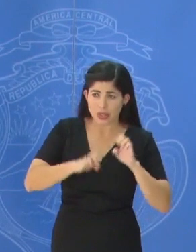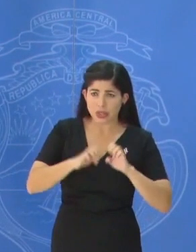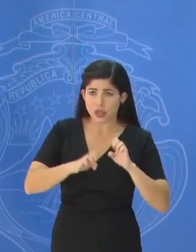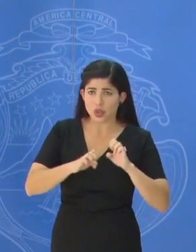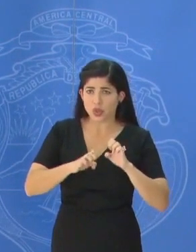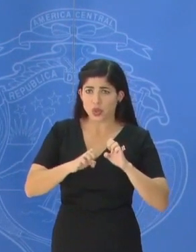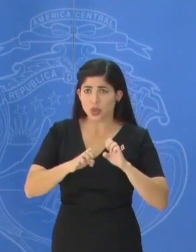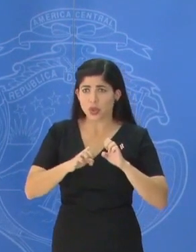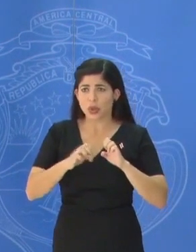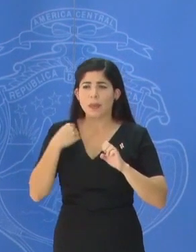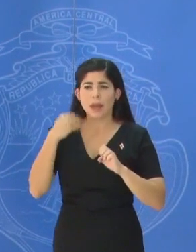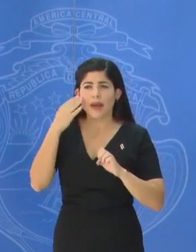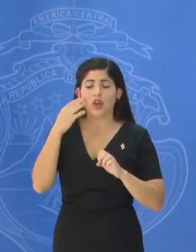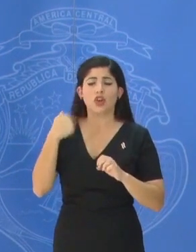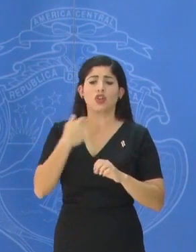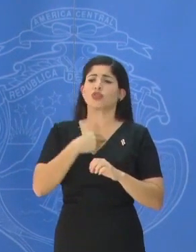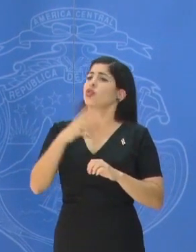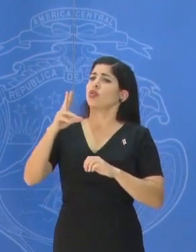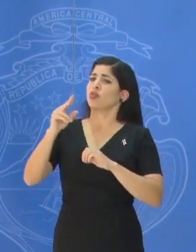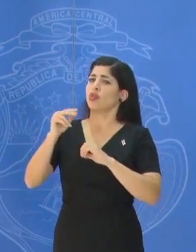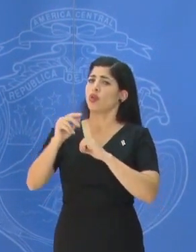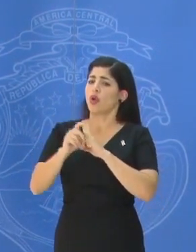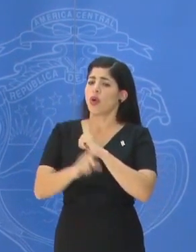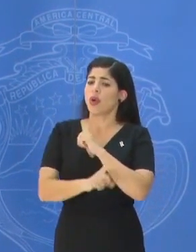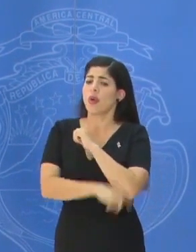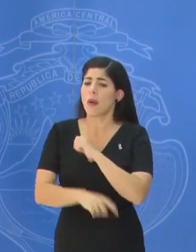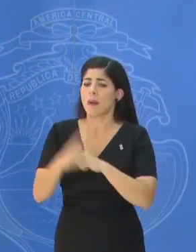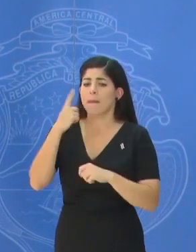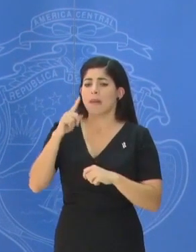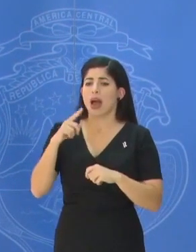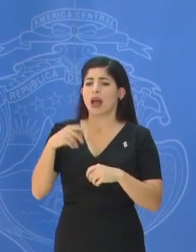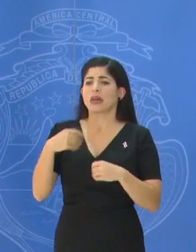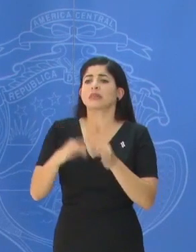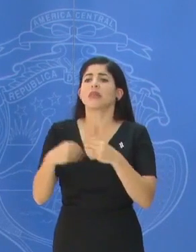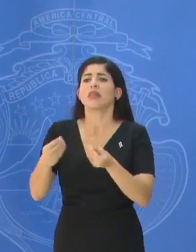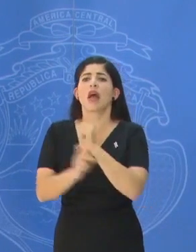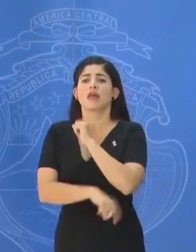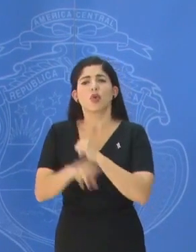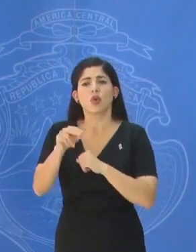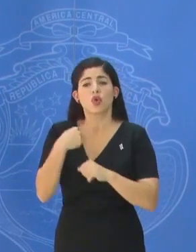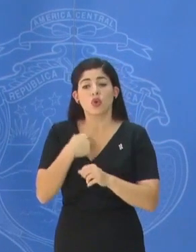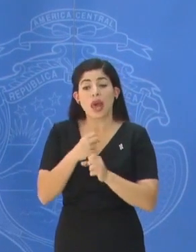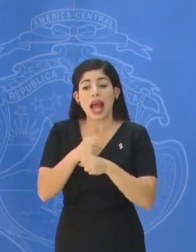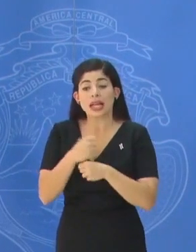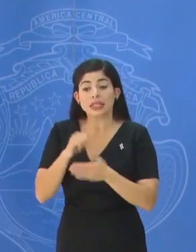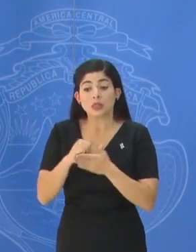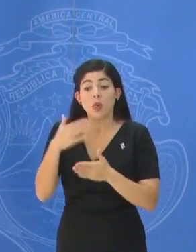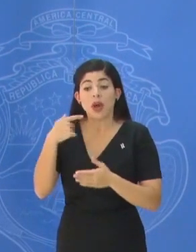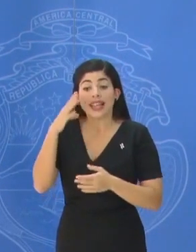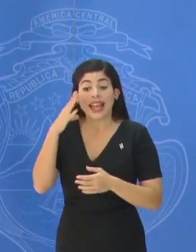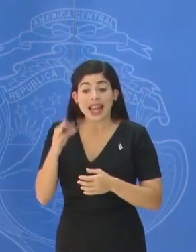sanciones en Nicaragua siempre están siendo evaluadas. Nosotros no imponemos sanciones por imponer sanciones. Lo hacemos